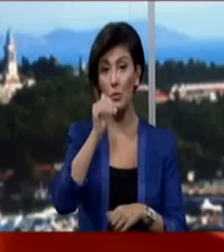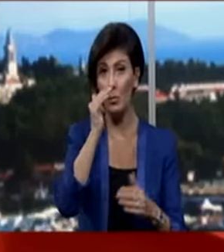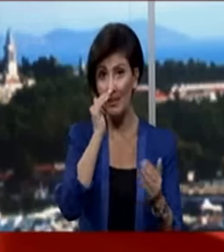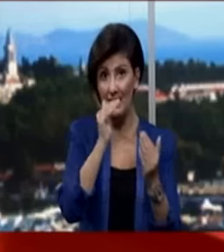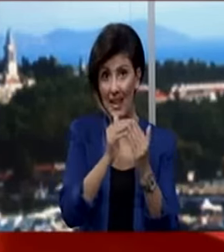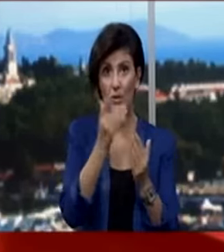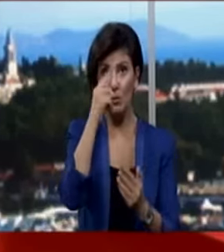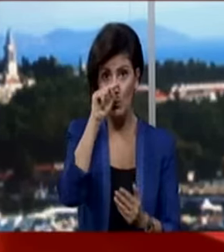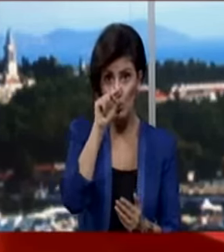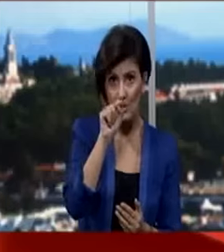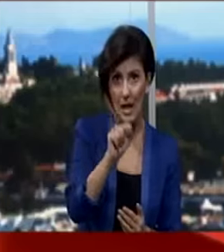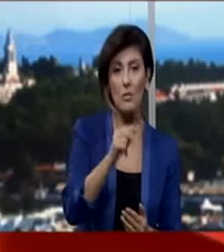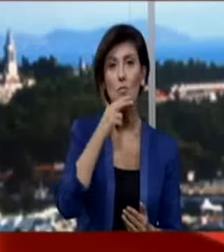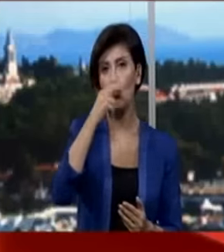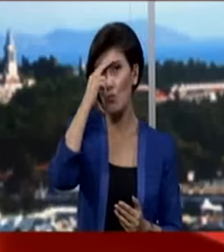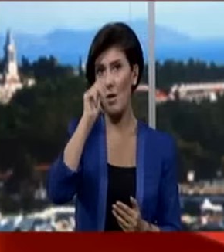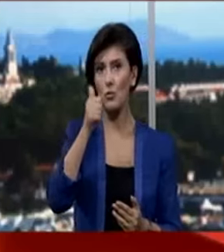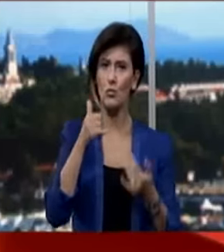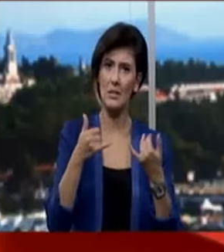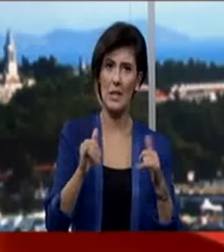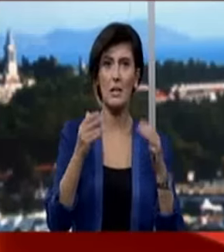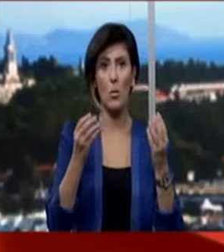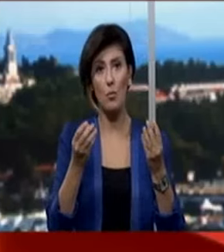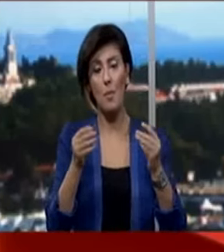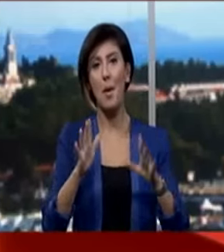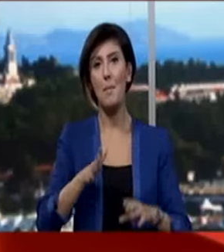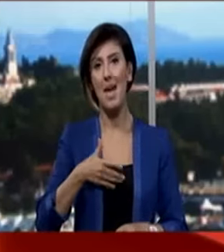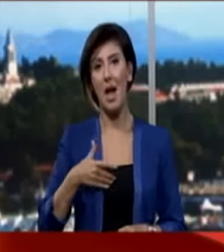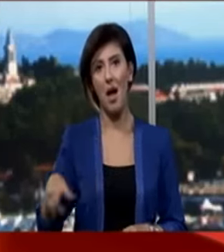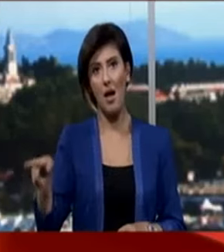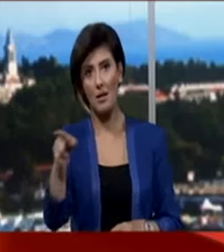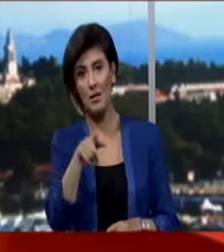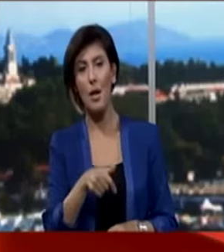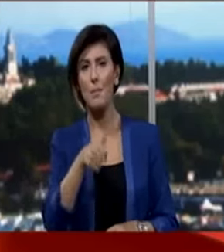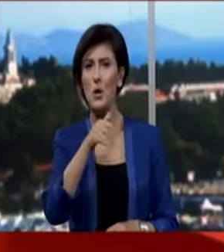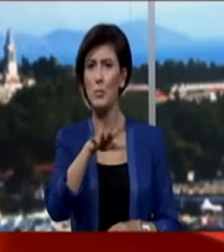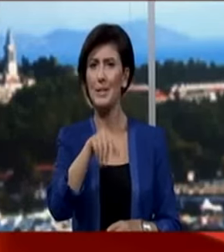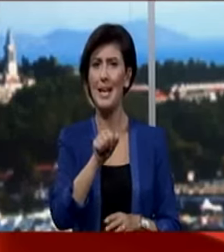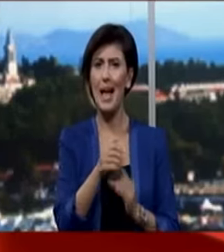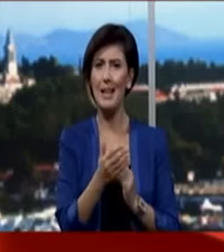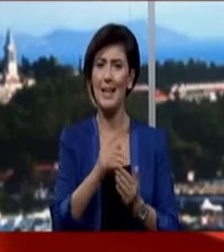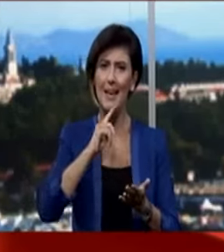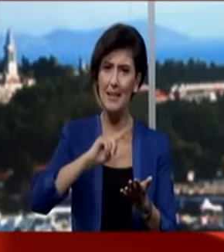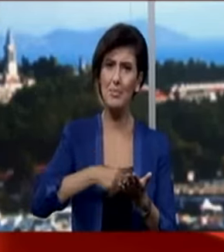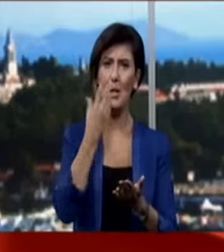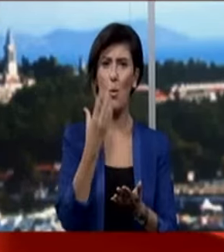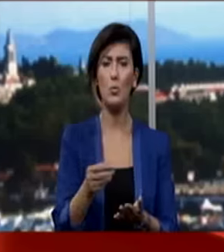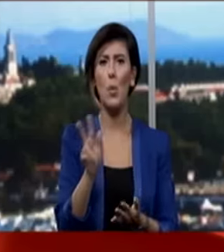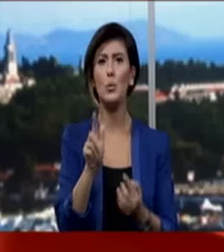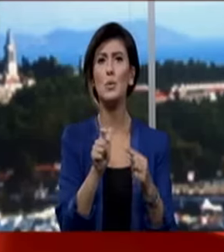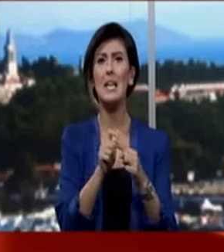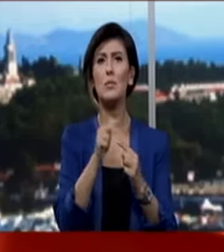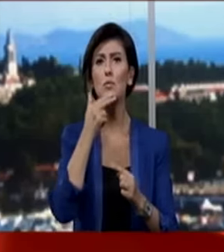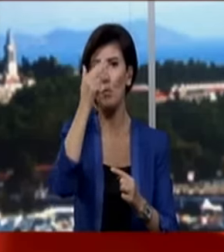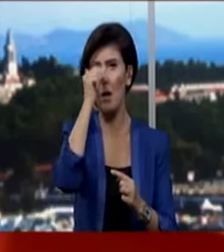denk gelmesi sebebiyle Cuma gününün de tatil olup olmayacağı merak ediliyordu. Başbakan genelgeyi imzaladı. 30 Ekim